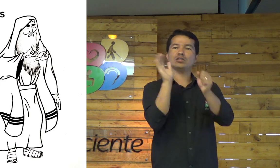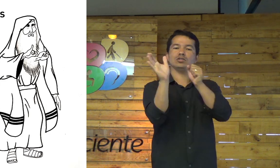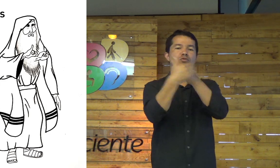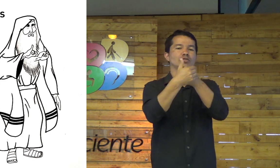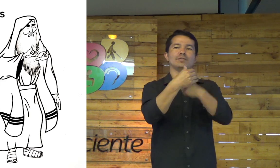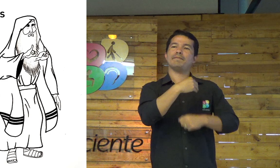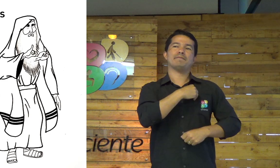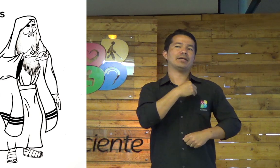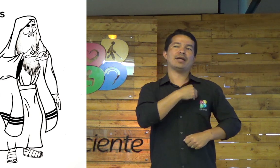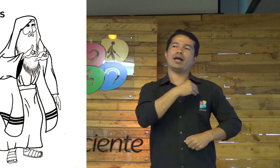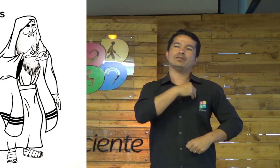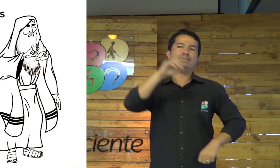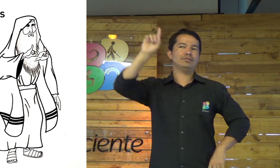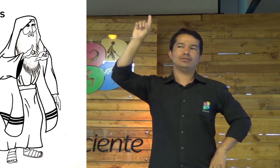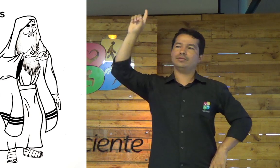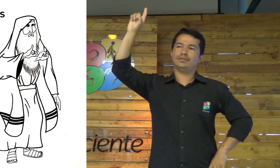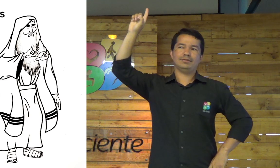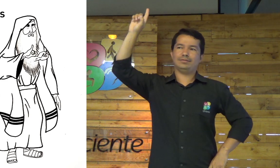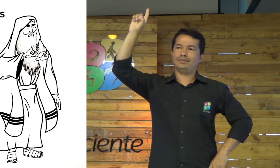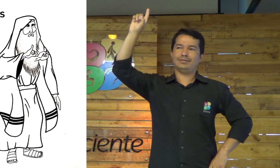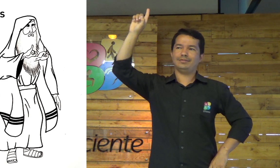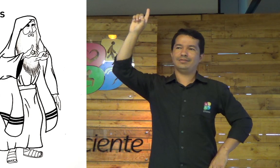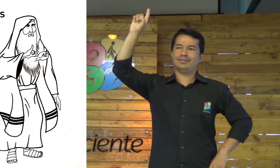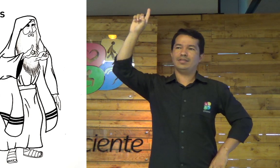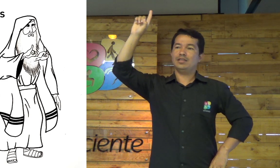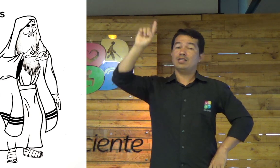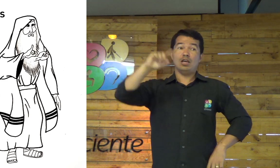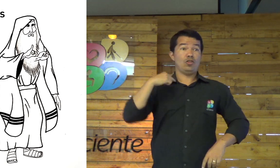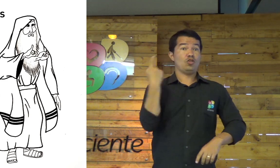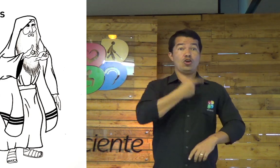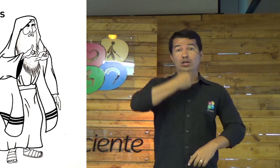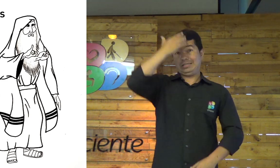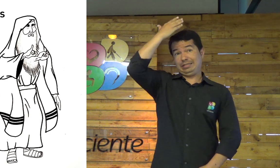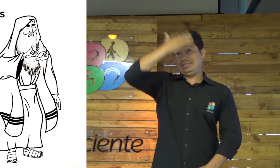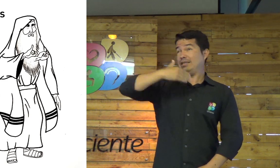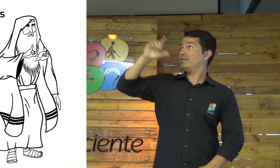Porque ele sabia que nós não podemos esconder os nossos pecados diante de Deus. Nós?